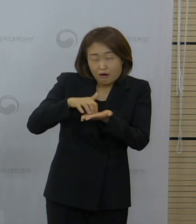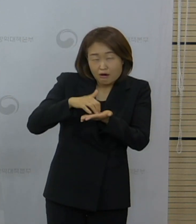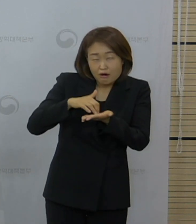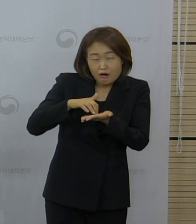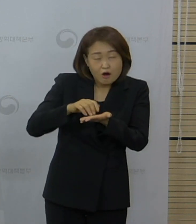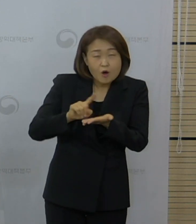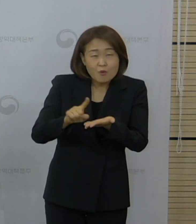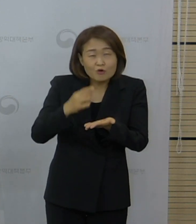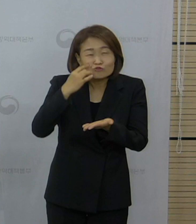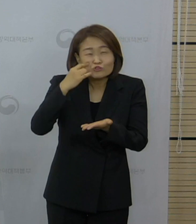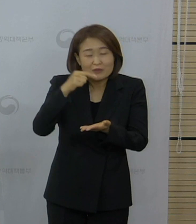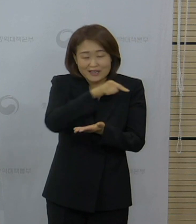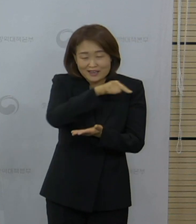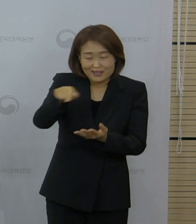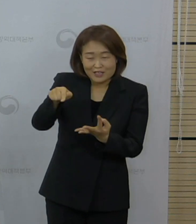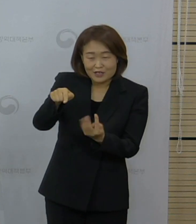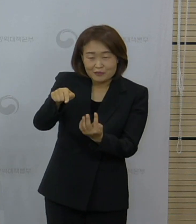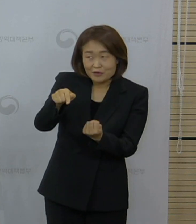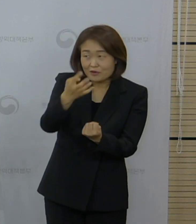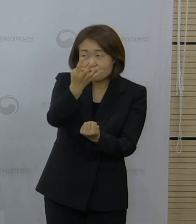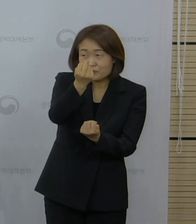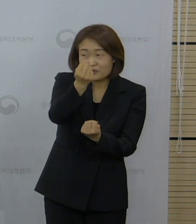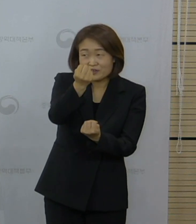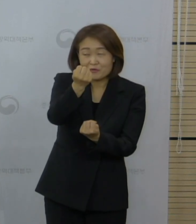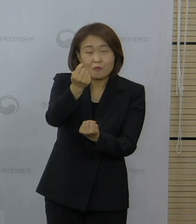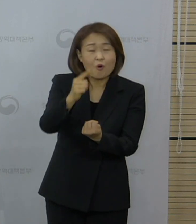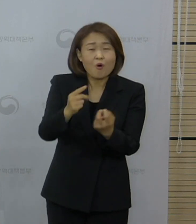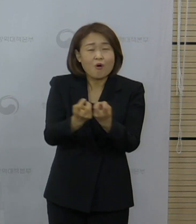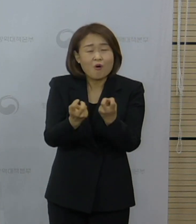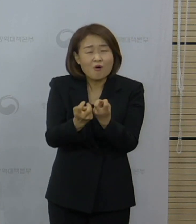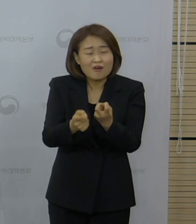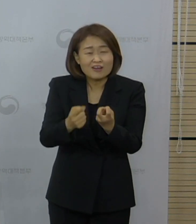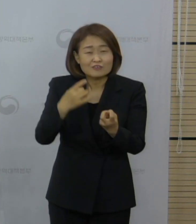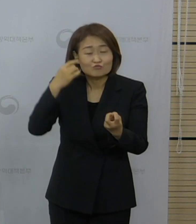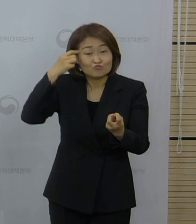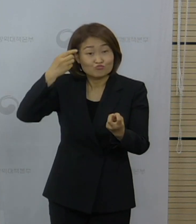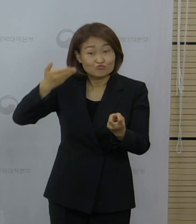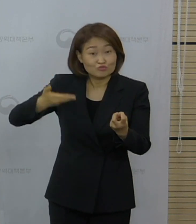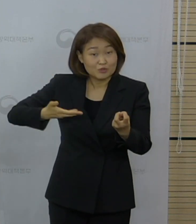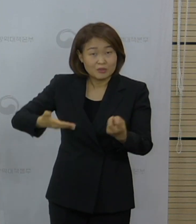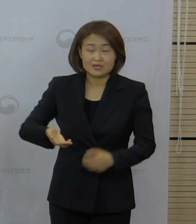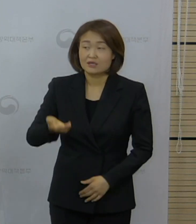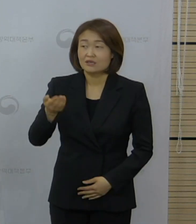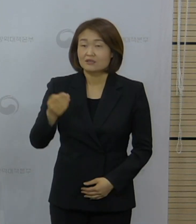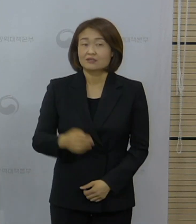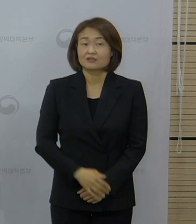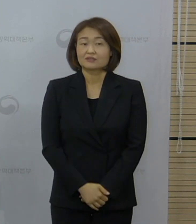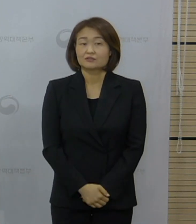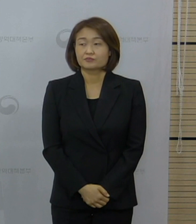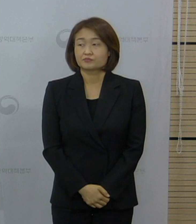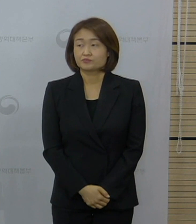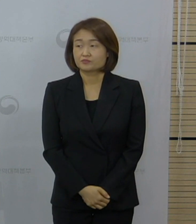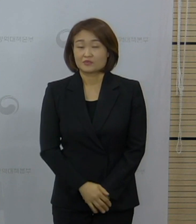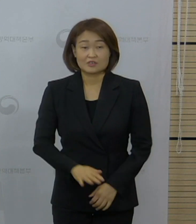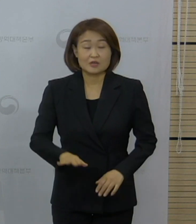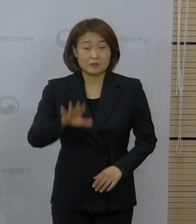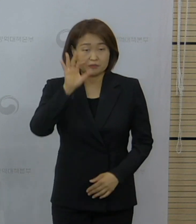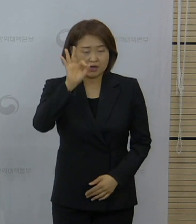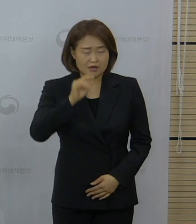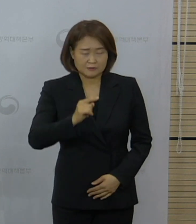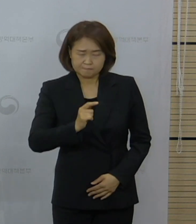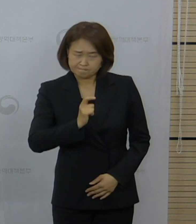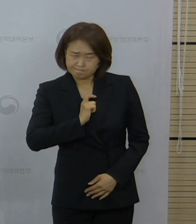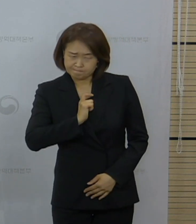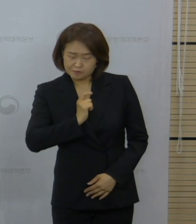설명해 달라고 하셨습니다. 그 검사 양성률을 저희가 그때서 발표하는 것은 의심환자로 신고된 그런